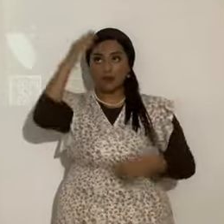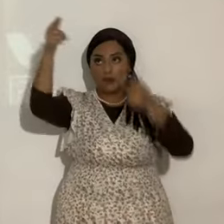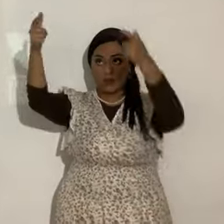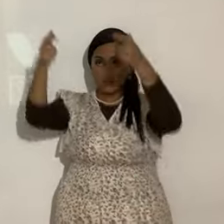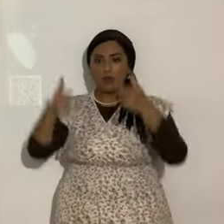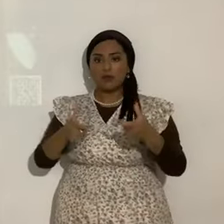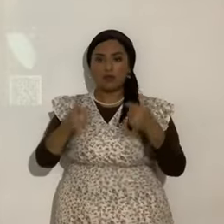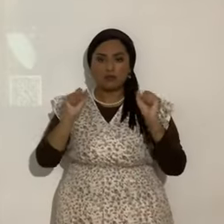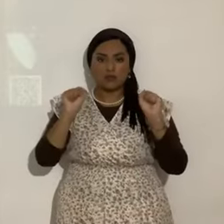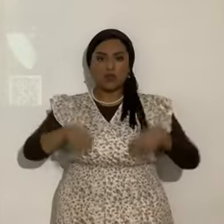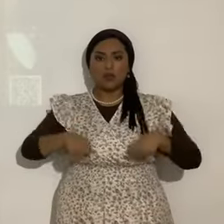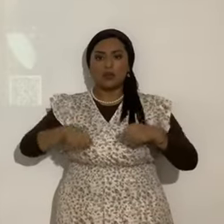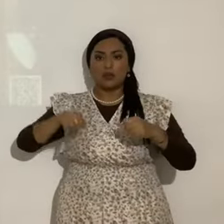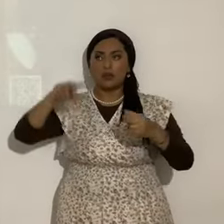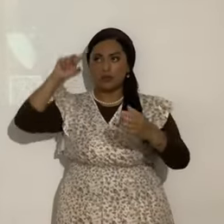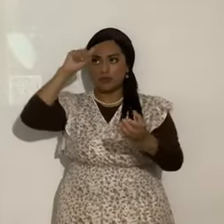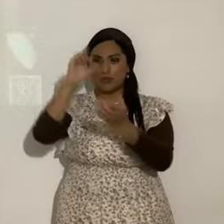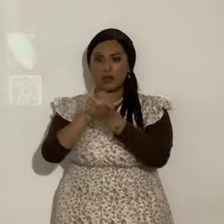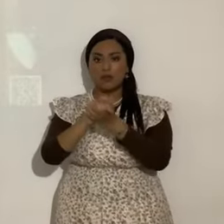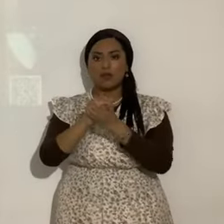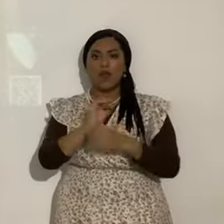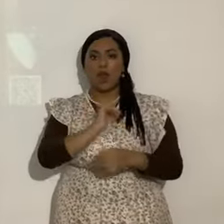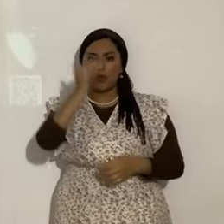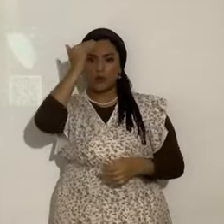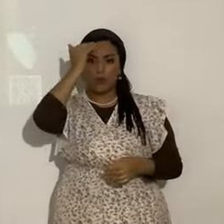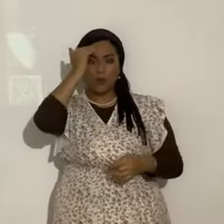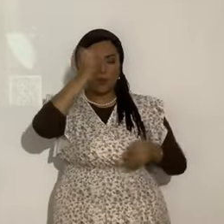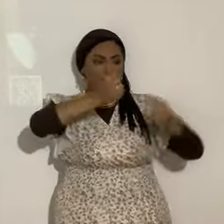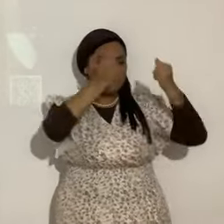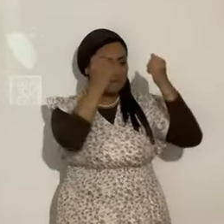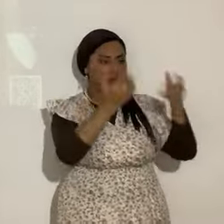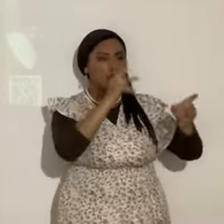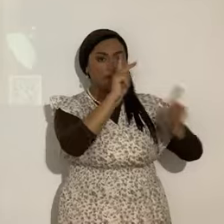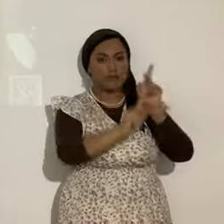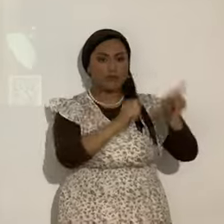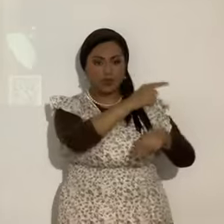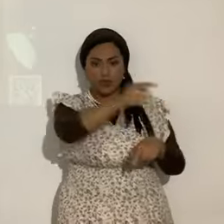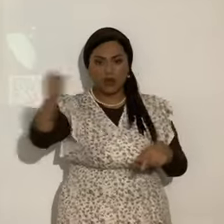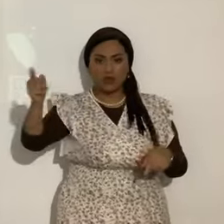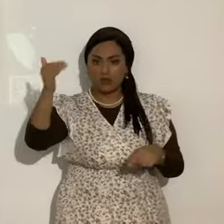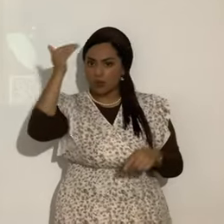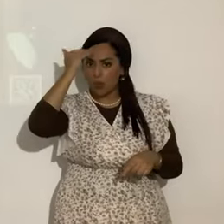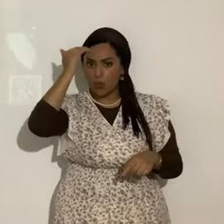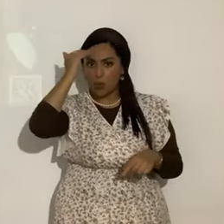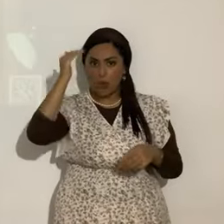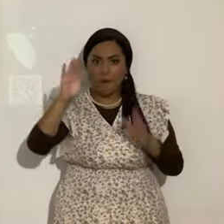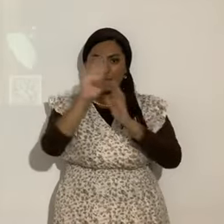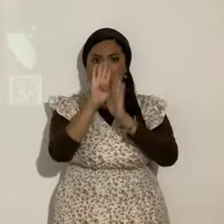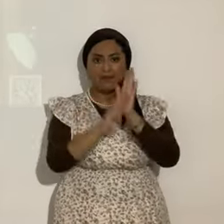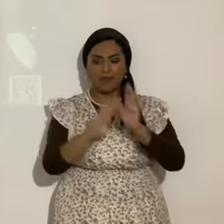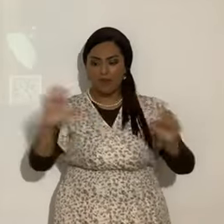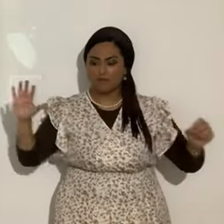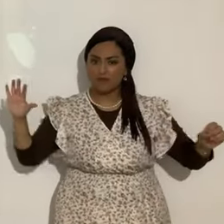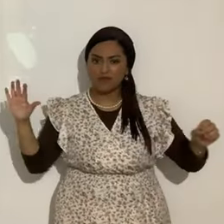creer. Yo conozco mucha gente. Que se sable de la Biblia de memoria. Pero no guardan Torah.